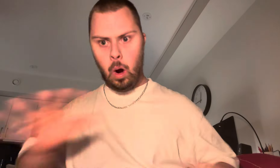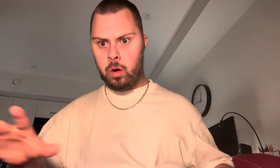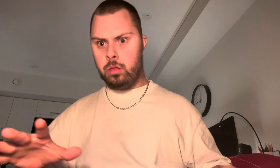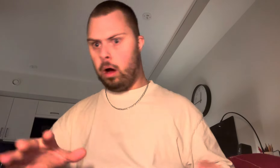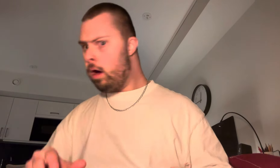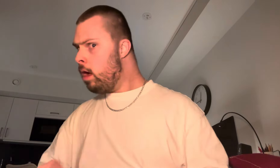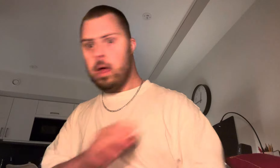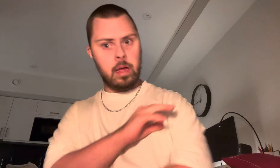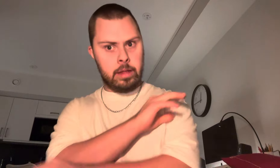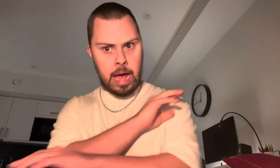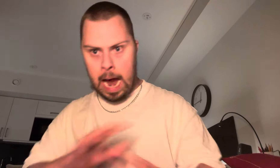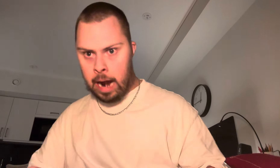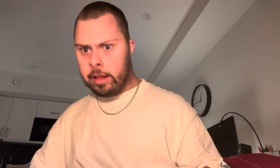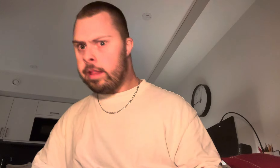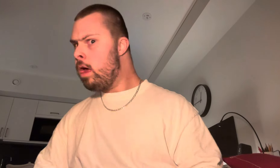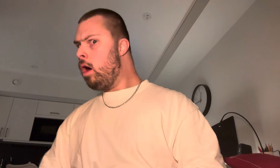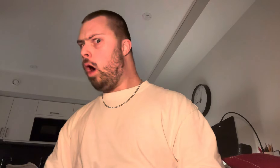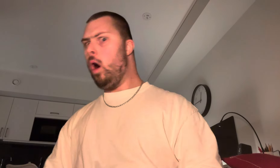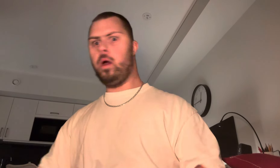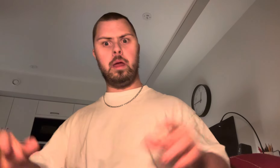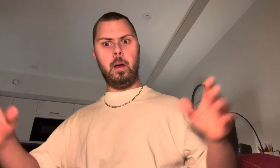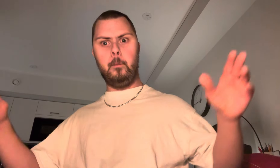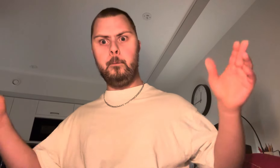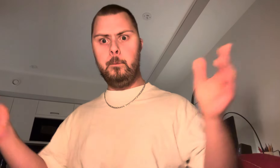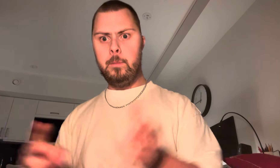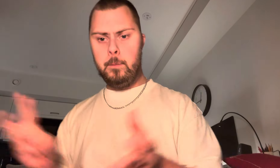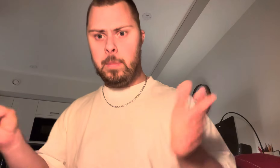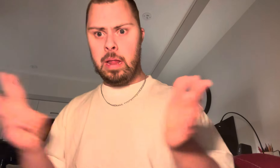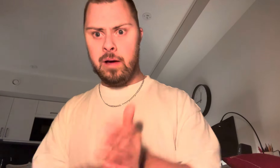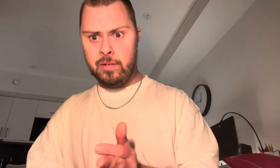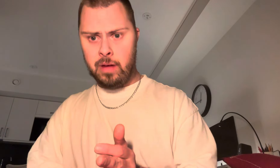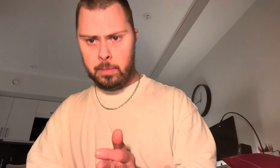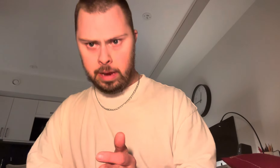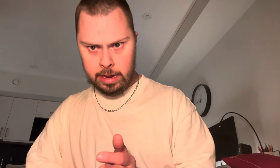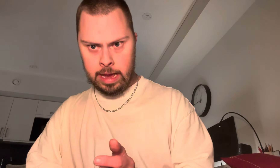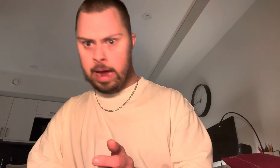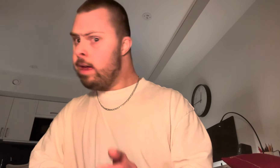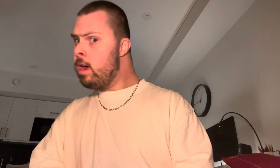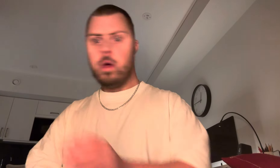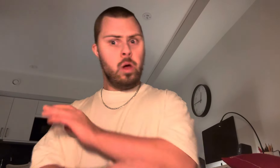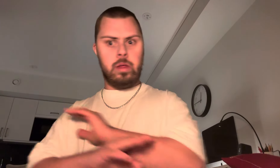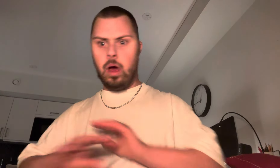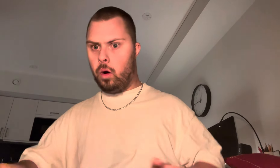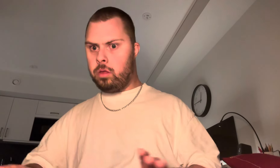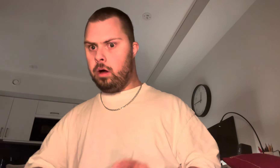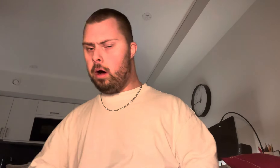är också. Det är allt. och mina familjer vet jag också.